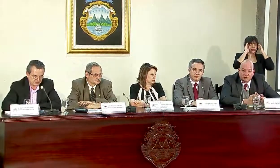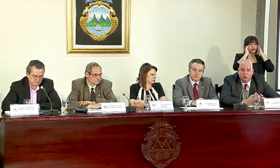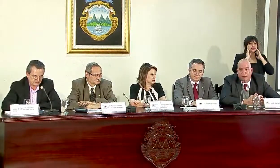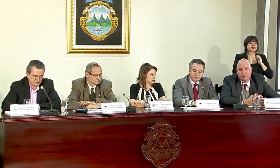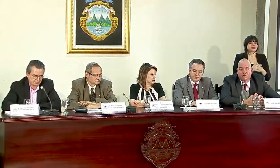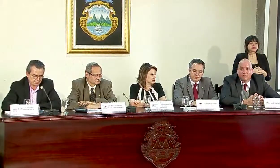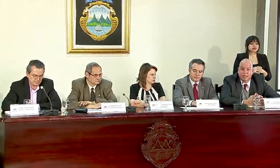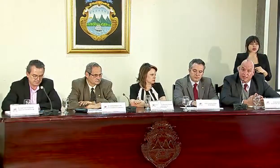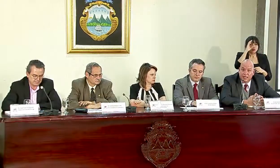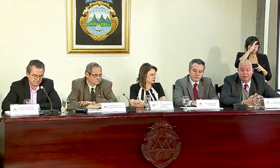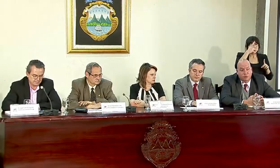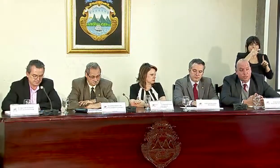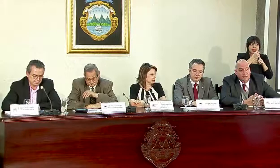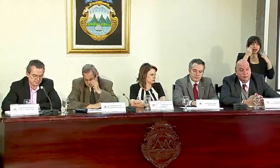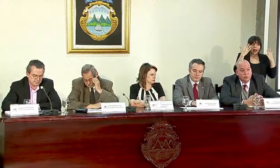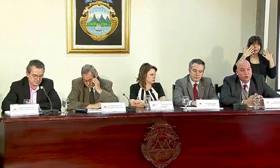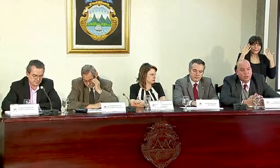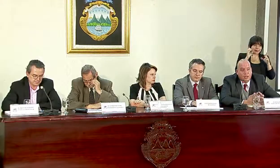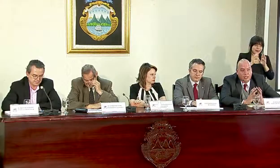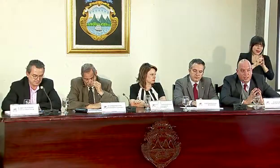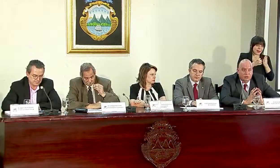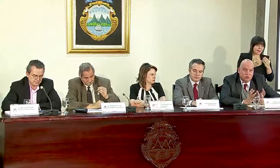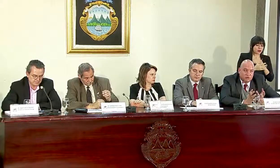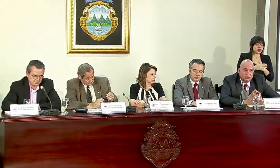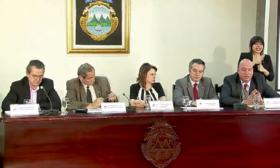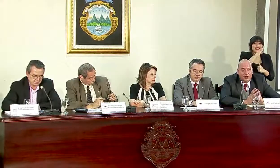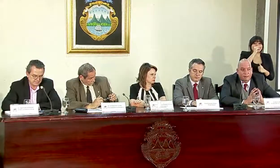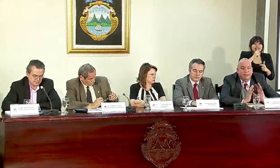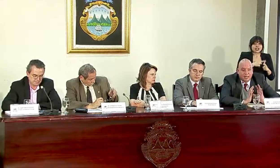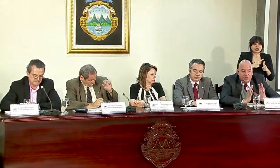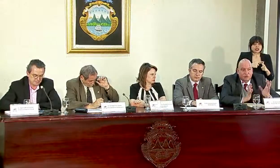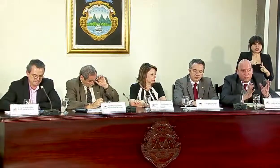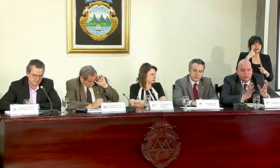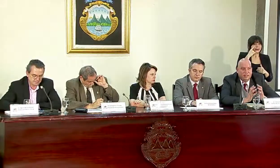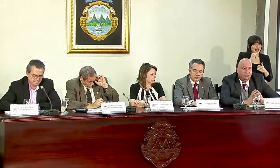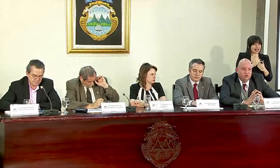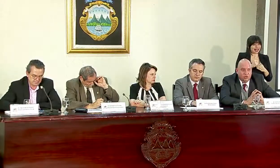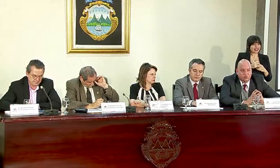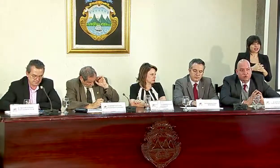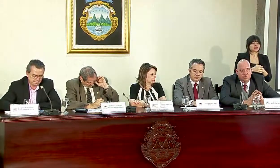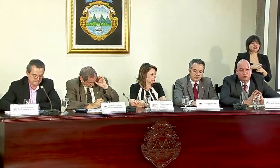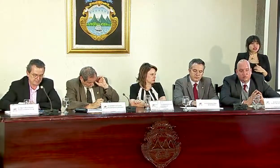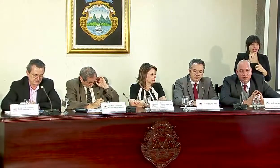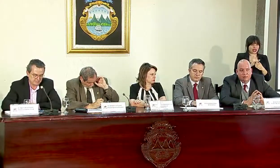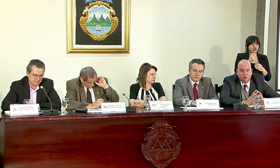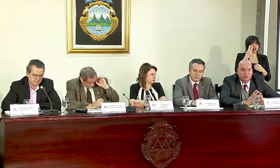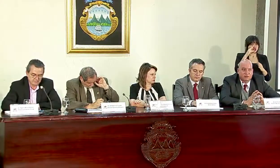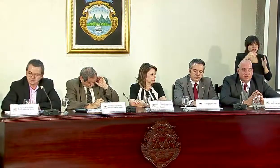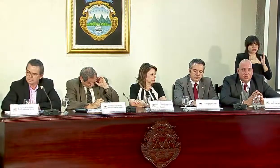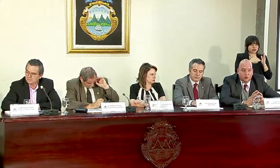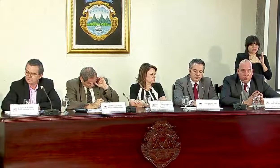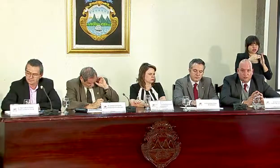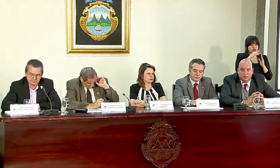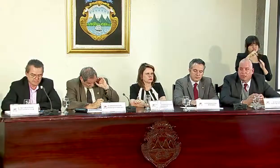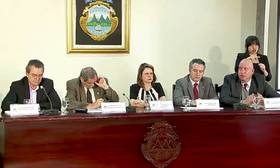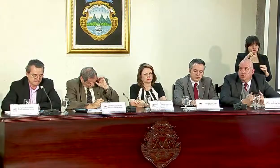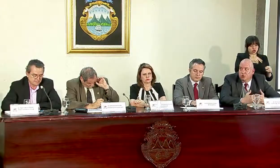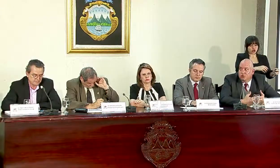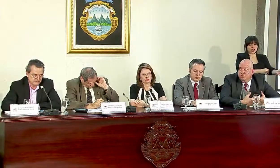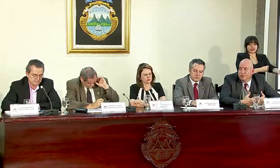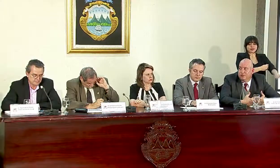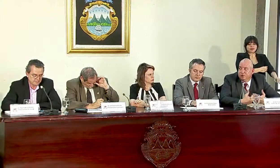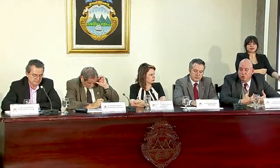minimizar los impactos ambientales, por ejemplo. Y entonces, para eso es esos 12 mil millones de colones.